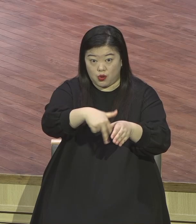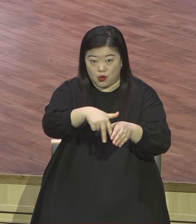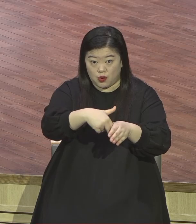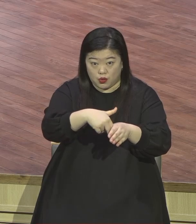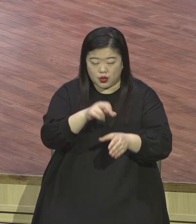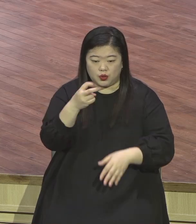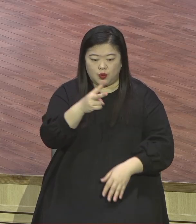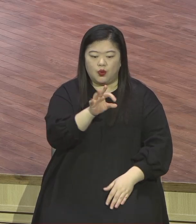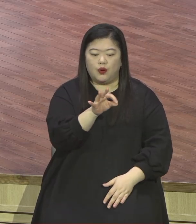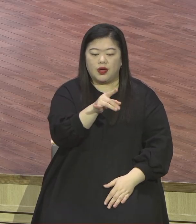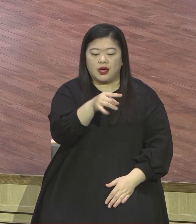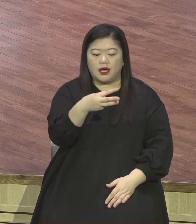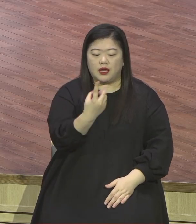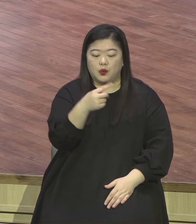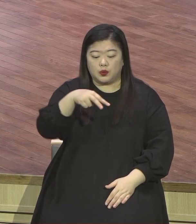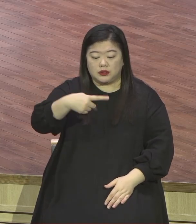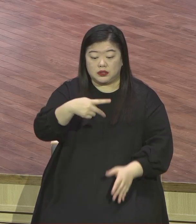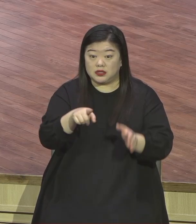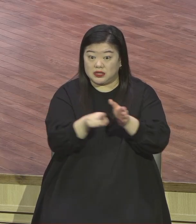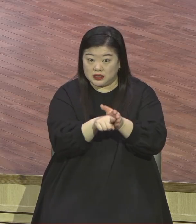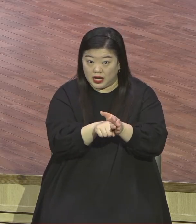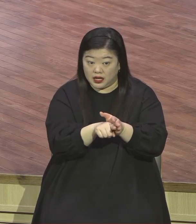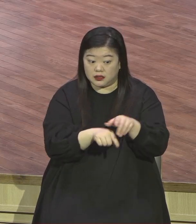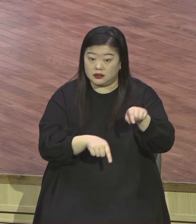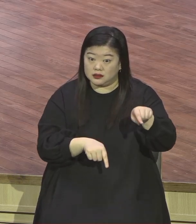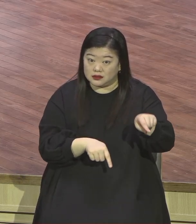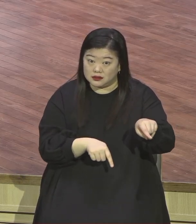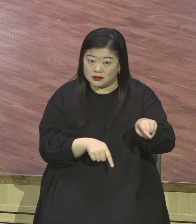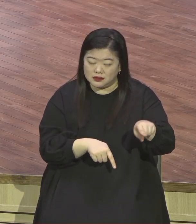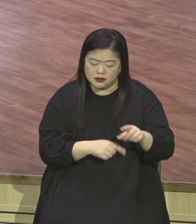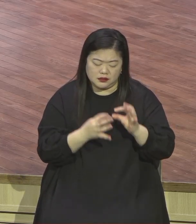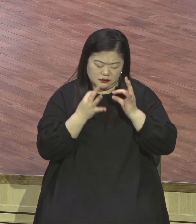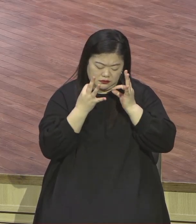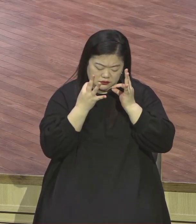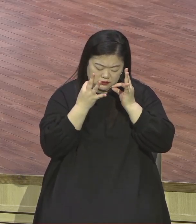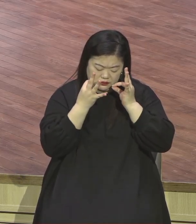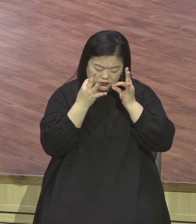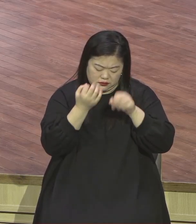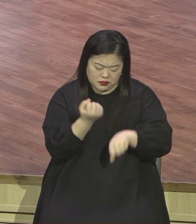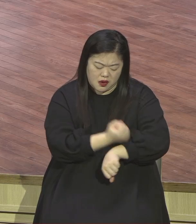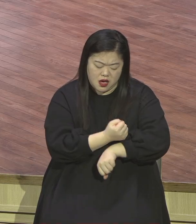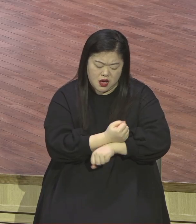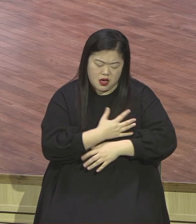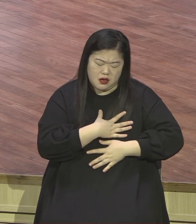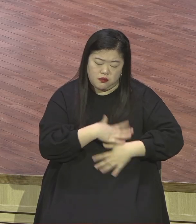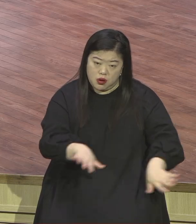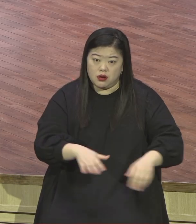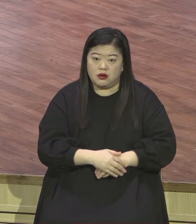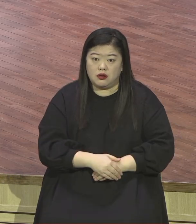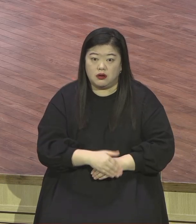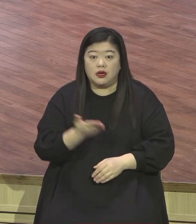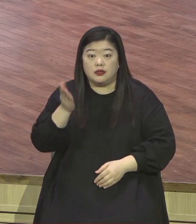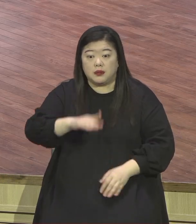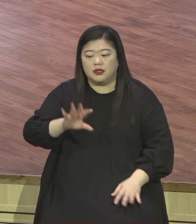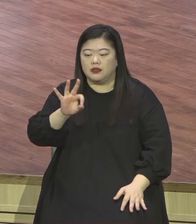신앙은 어떤 신앙이냐 인간의 어떤 행위 노리가 아니에요 모든 게 하나님께서 직접